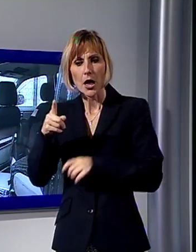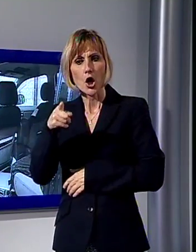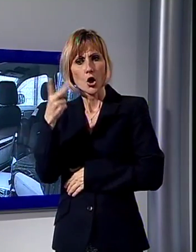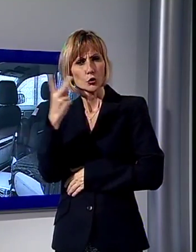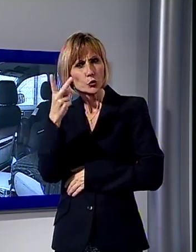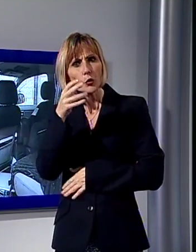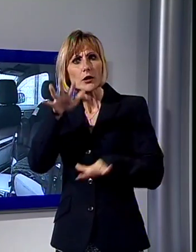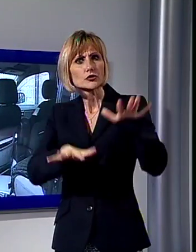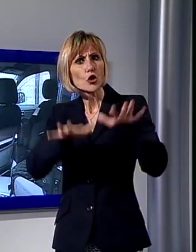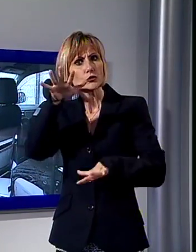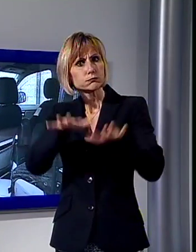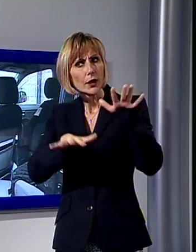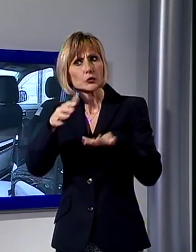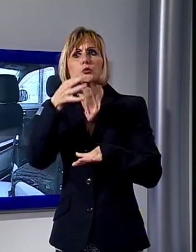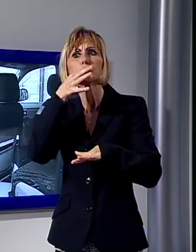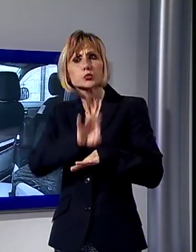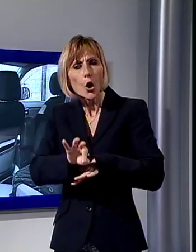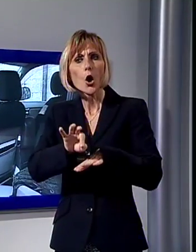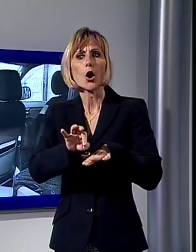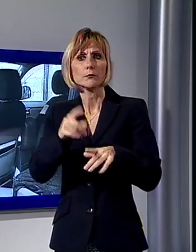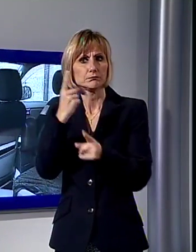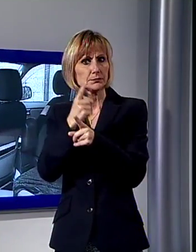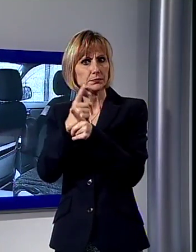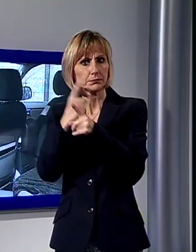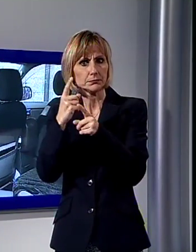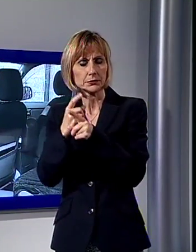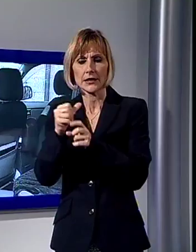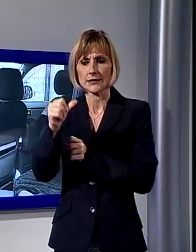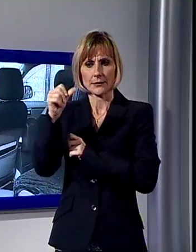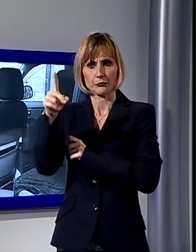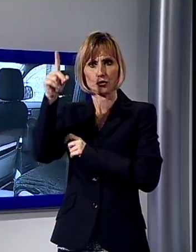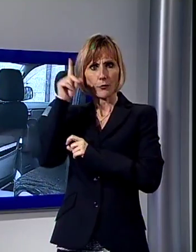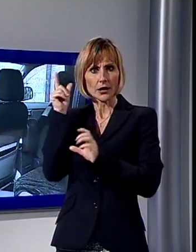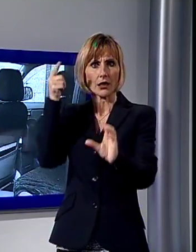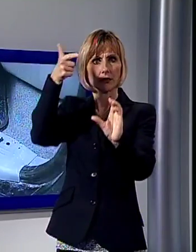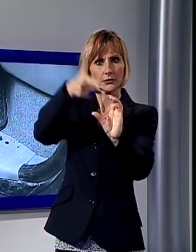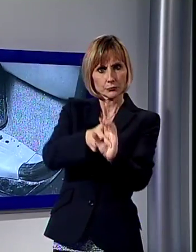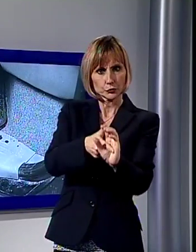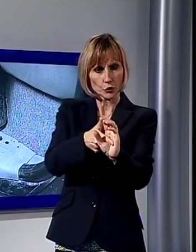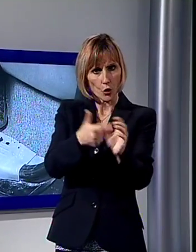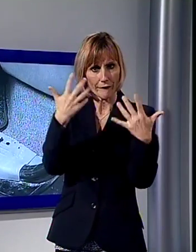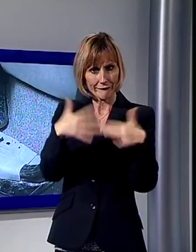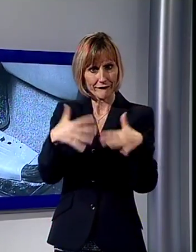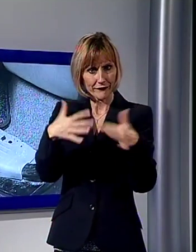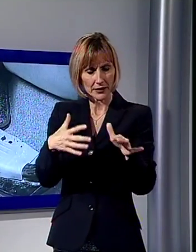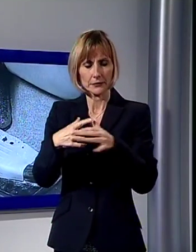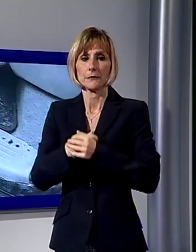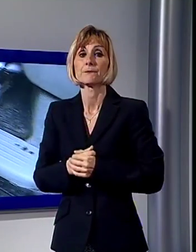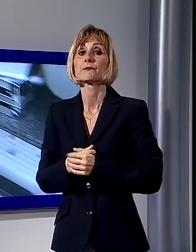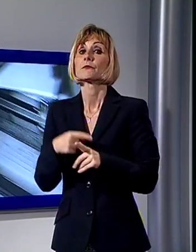individui autori delle aggressioni nella notte tra sabato e domenica in due distributori della Piana. E tra l'altro è emerso che già nelle